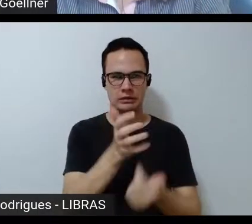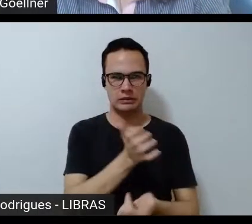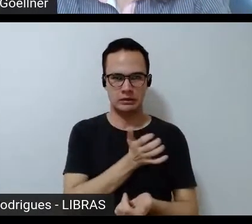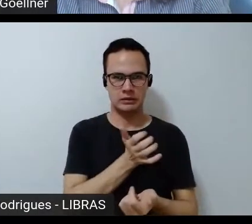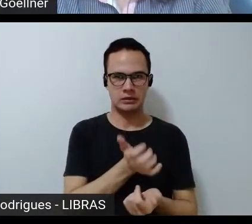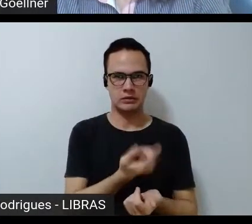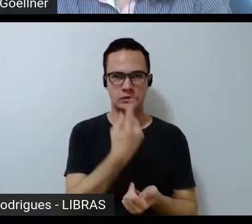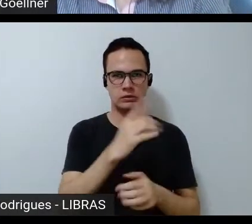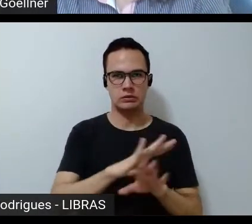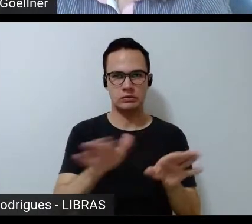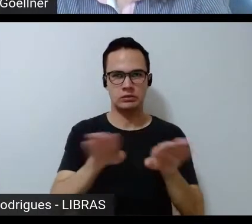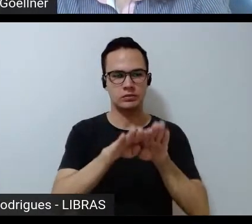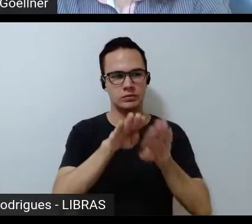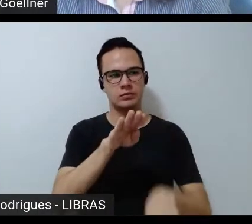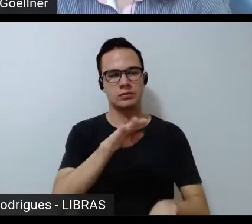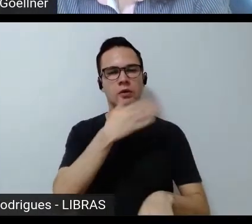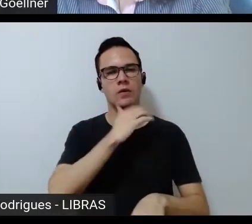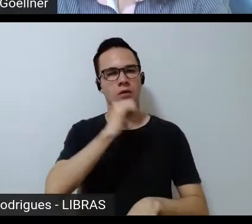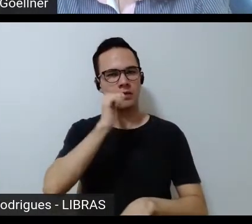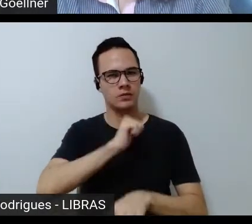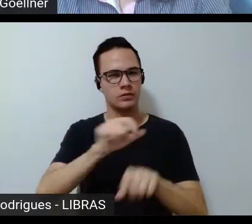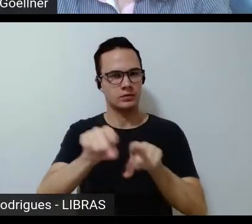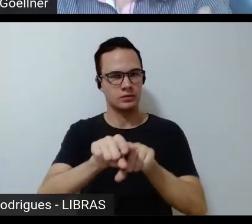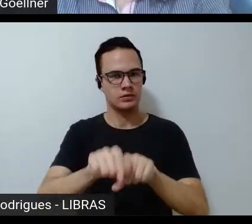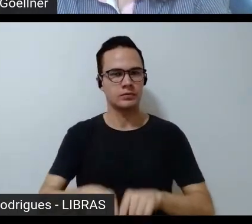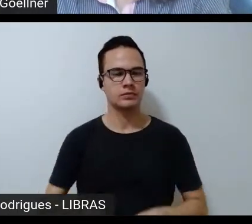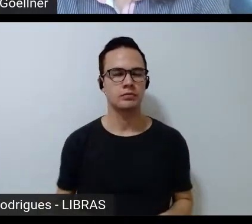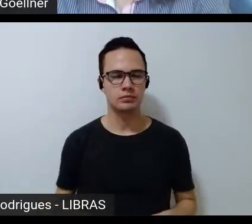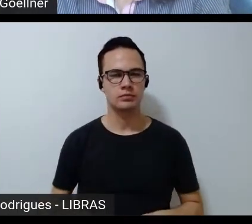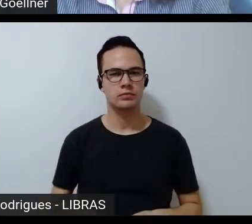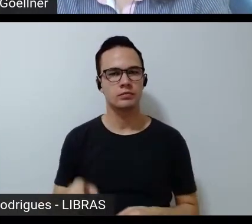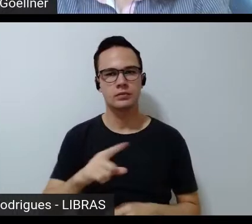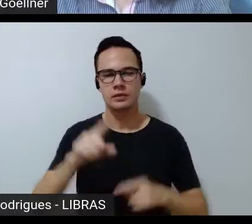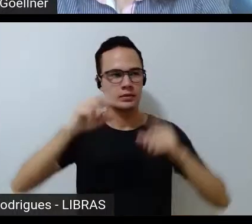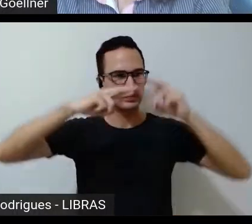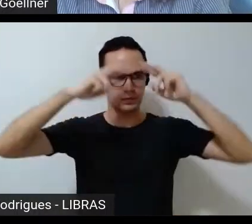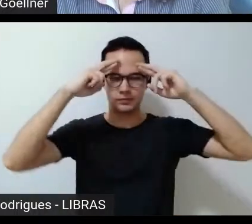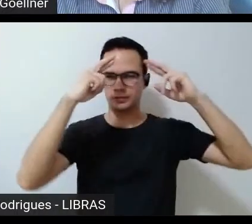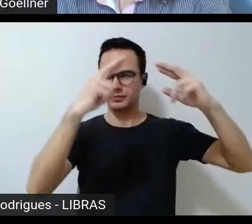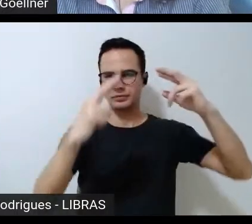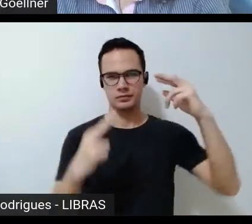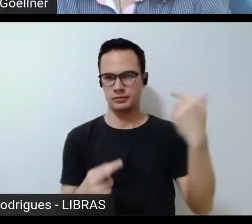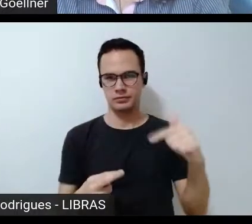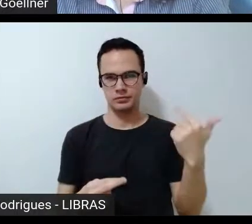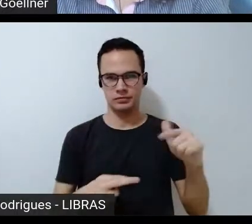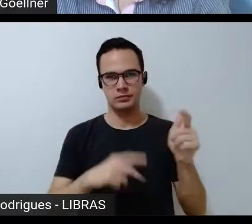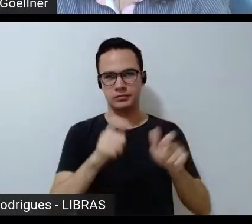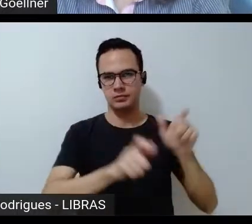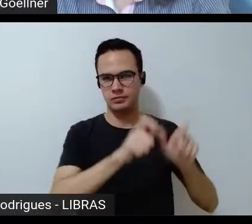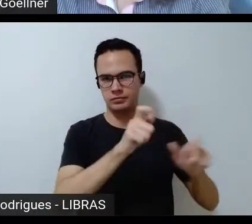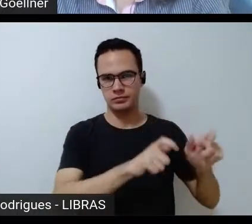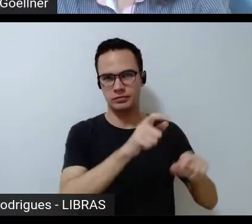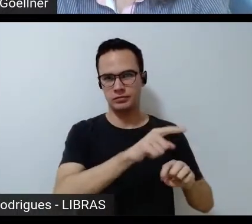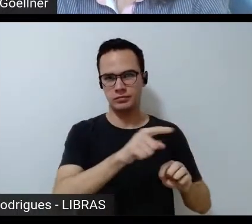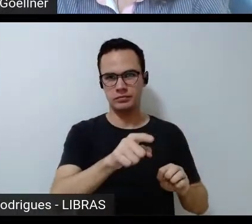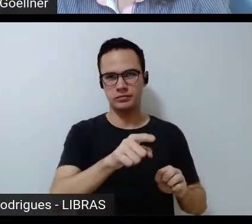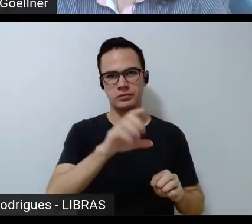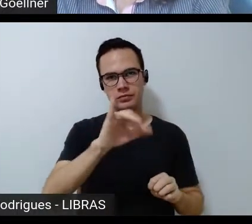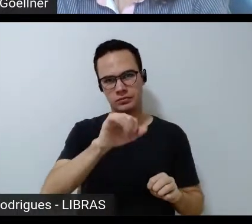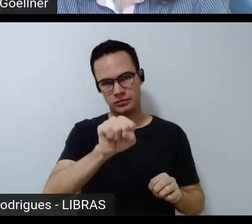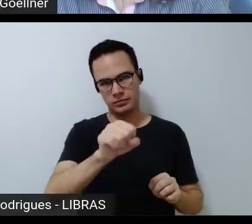desigualdade de gênero estrutural por um desrespeito às pessoas que não são cis